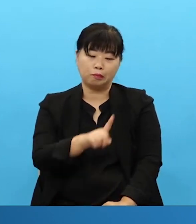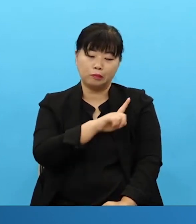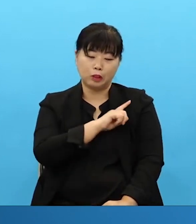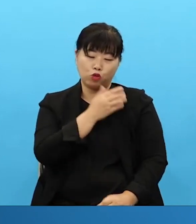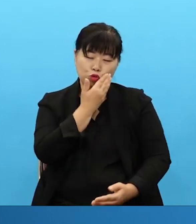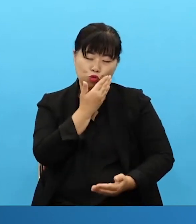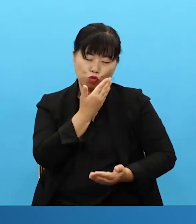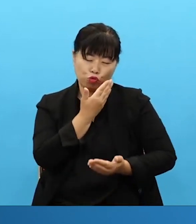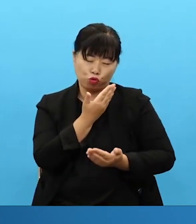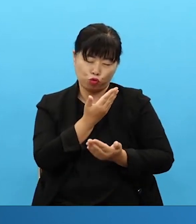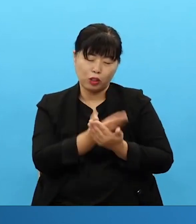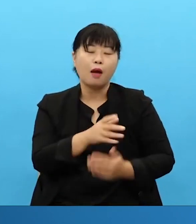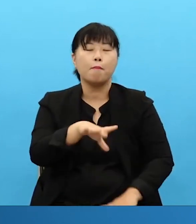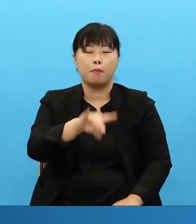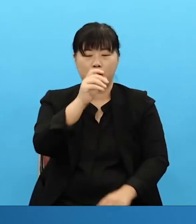Begin with the most important thing.